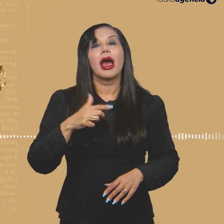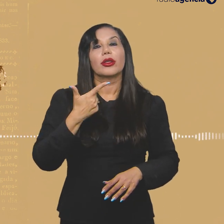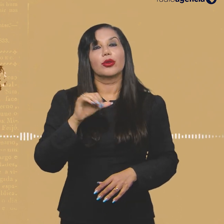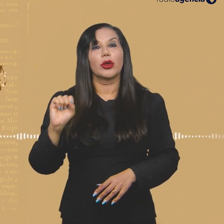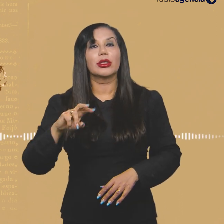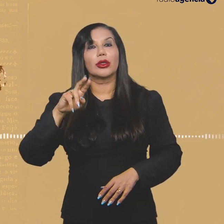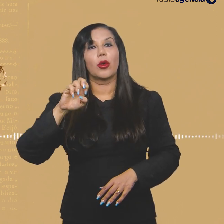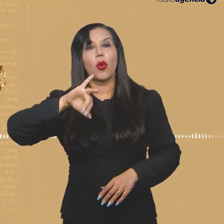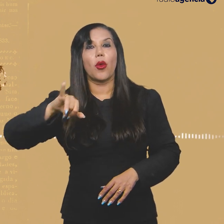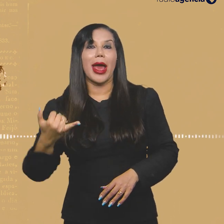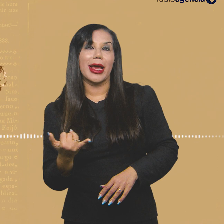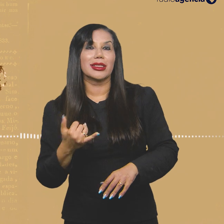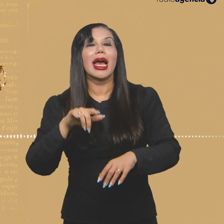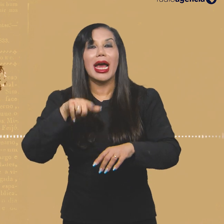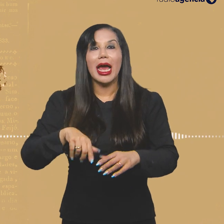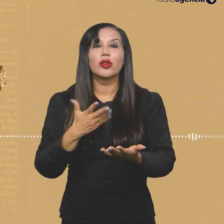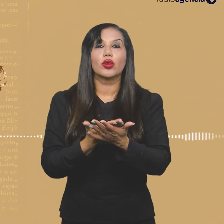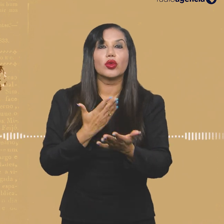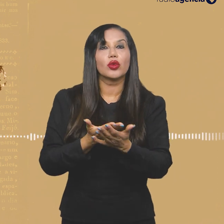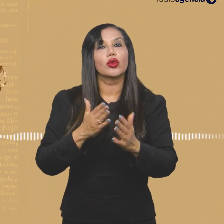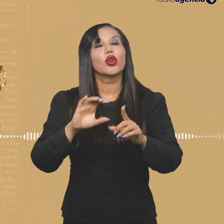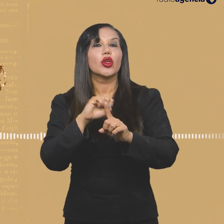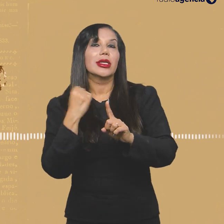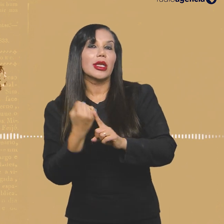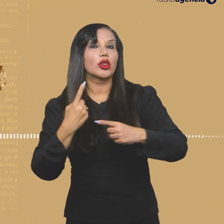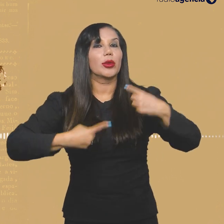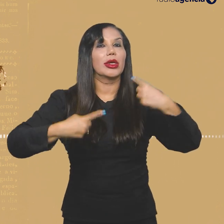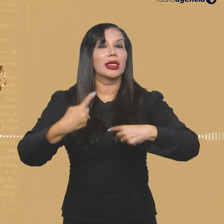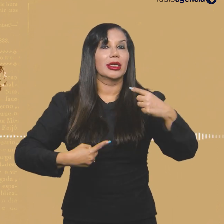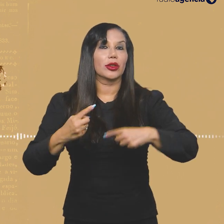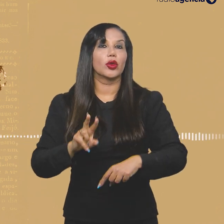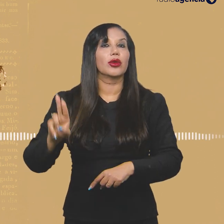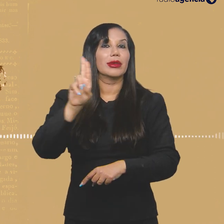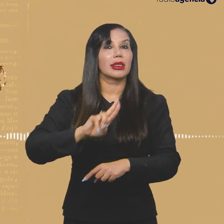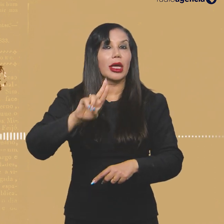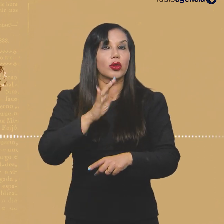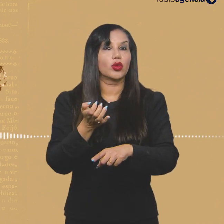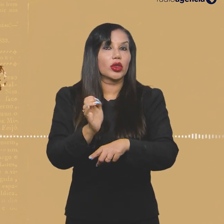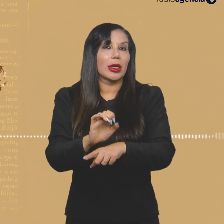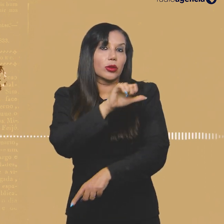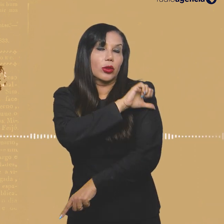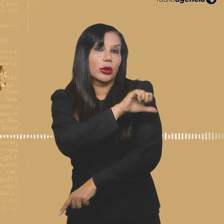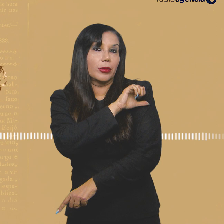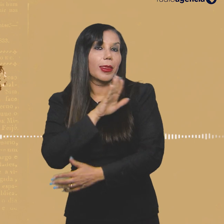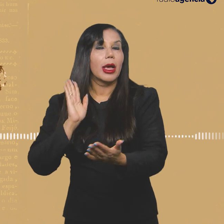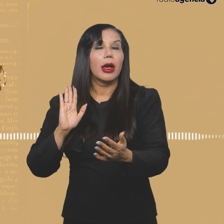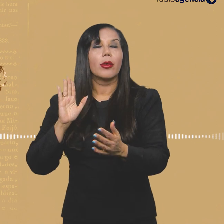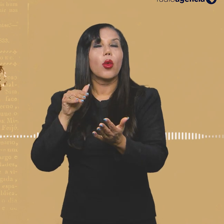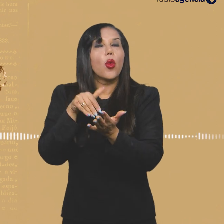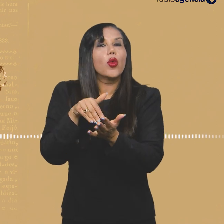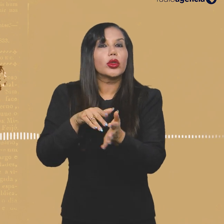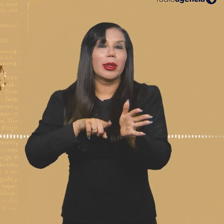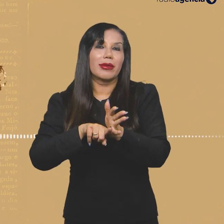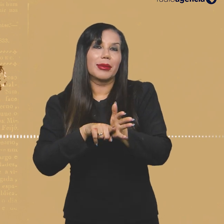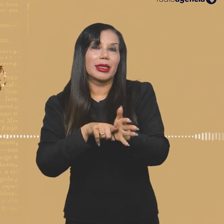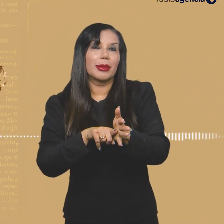IESP UERJ, o Instituto de Estudos Sociais e Políticos da Universidade do Estado do Rio de Janeiro. O último